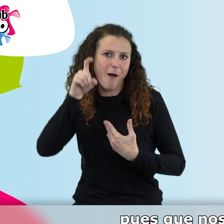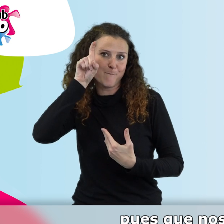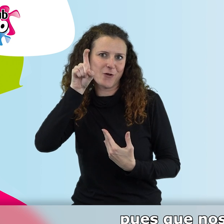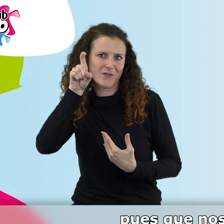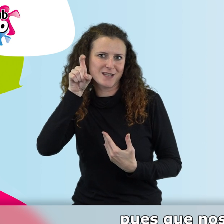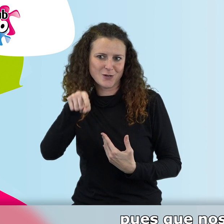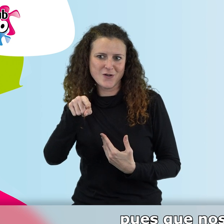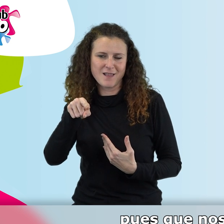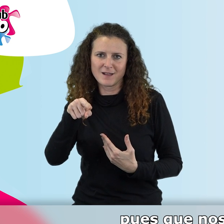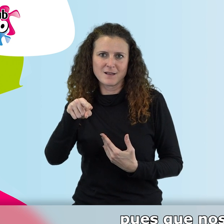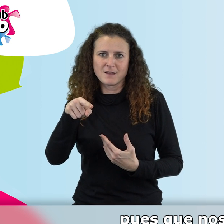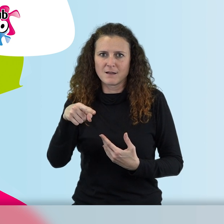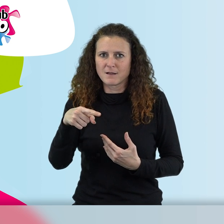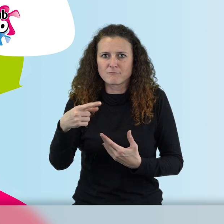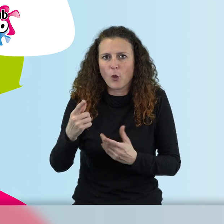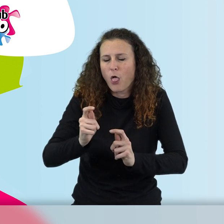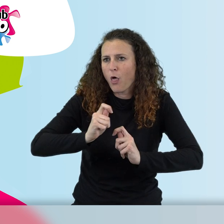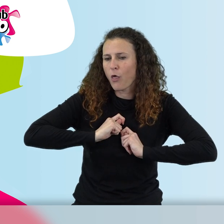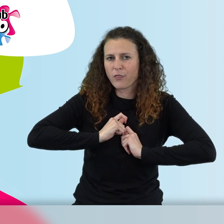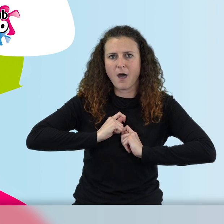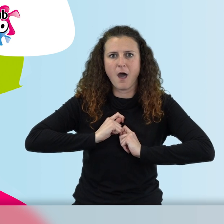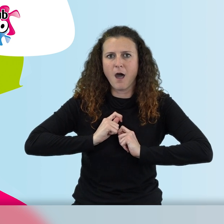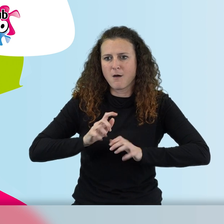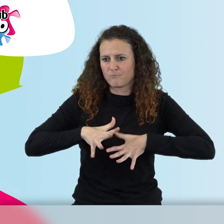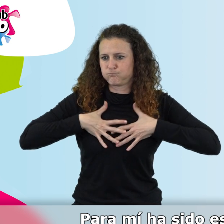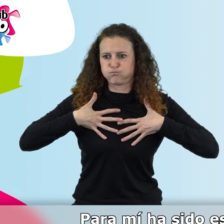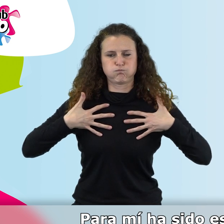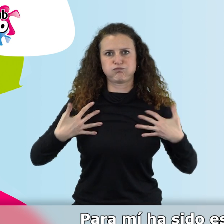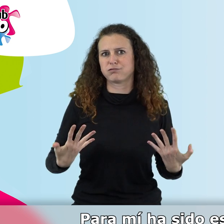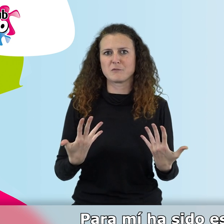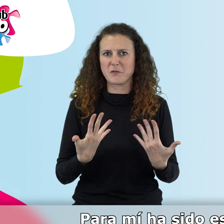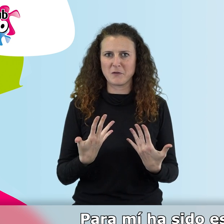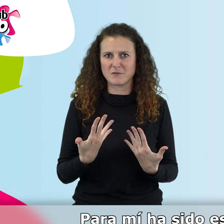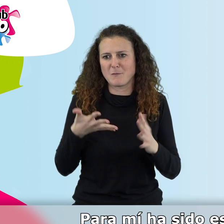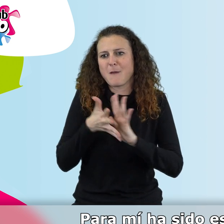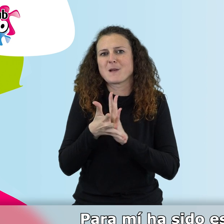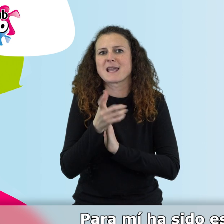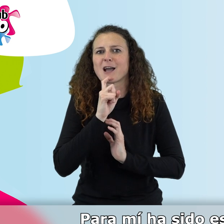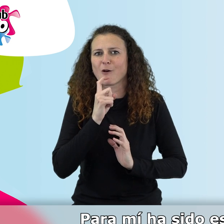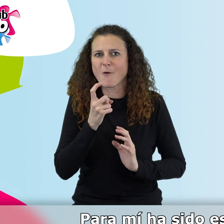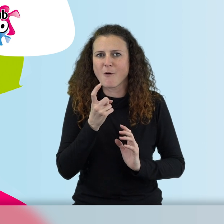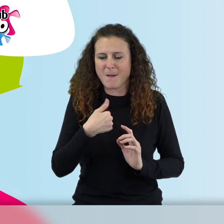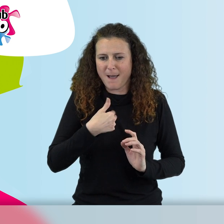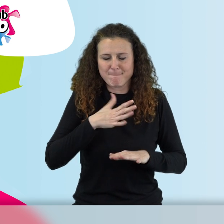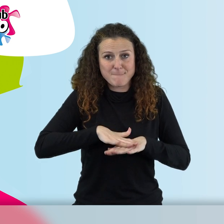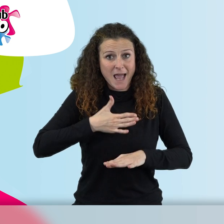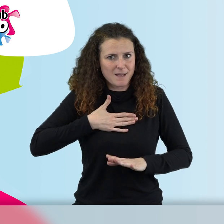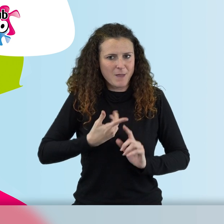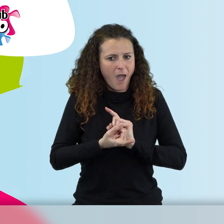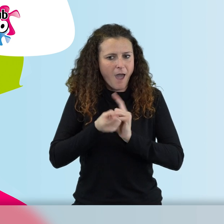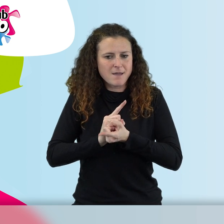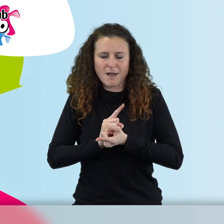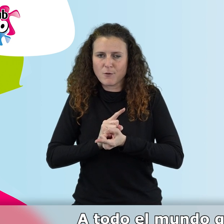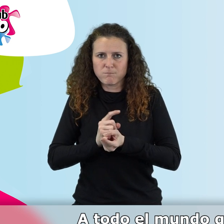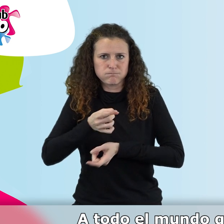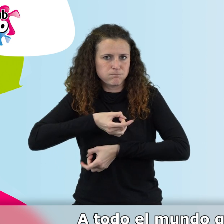que nos mete en todo lo que habla, bueno, ¿qué te voy a decir? Para mí ha sido espectacular el cambio y estoy encantada